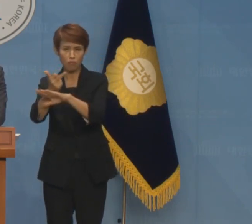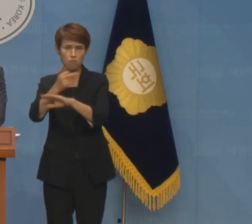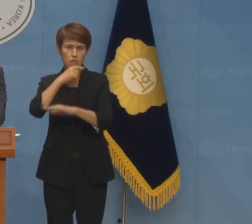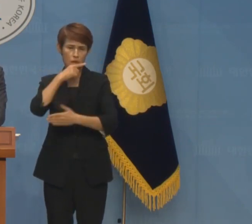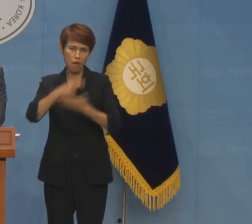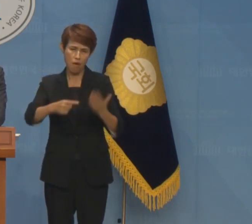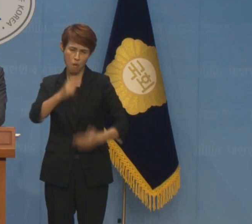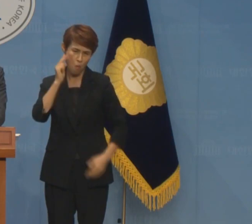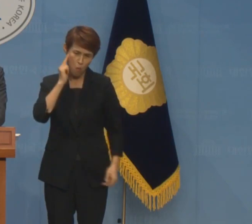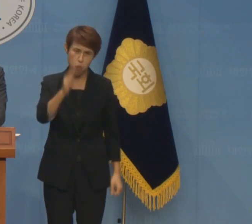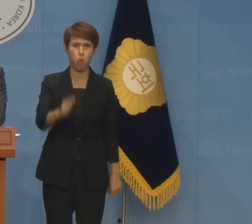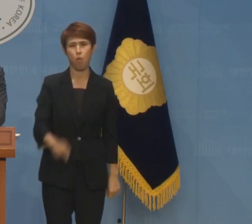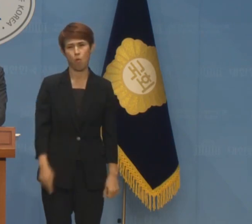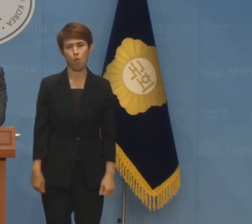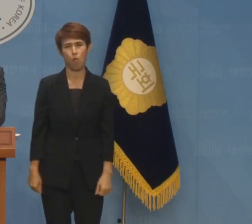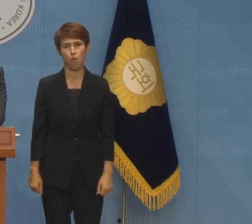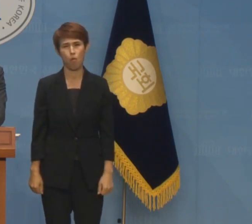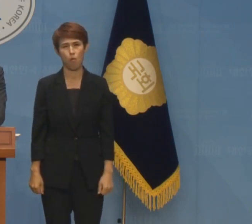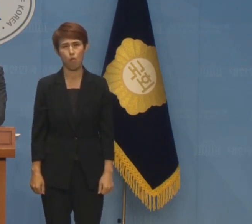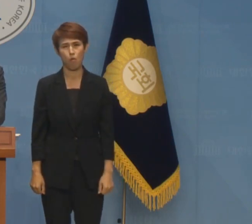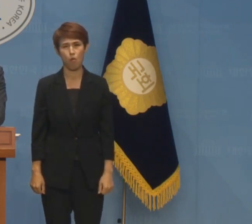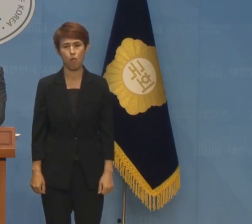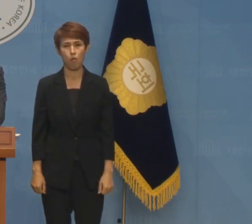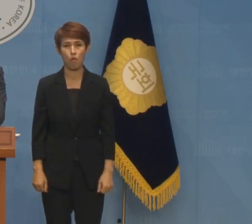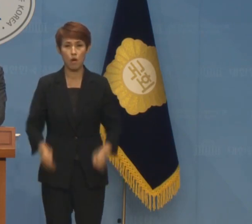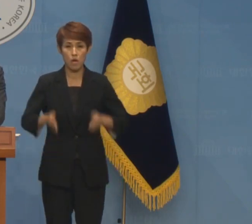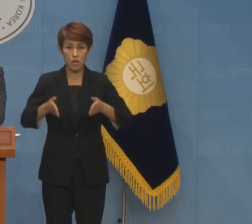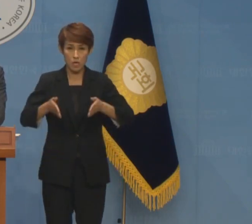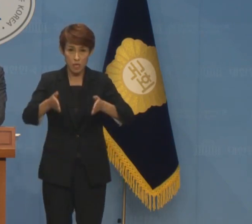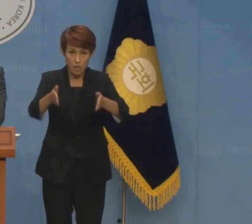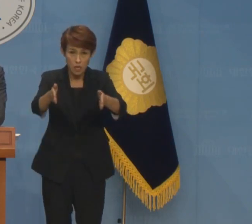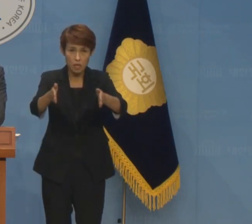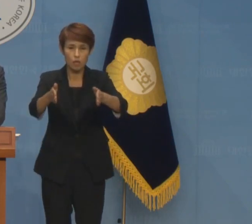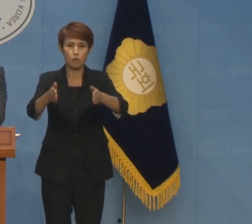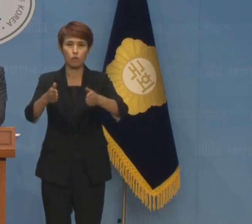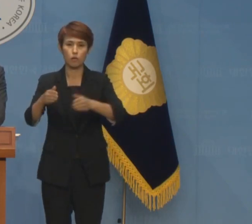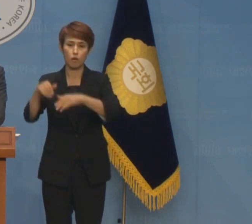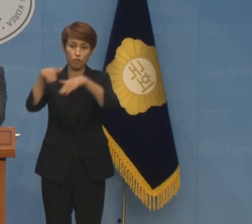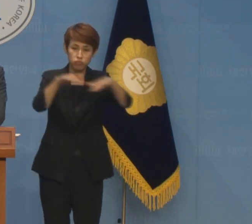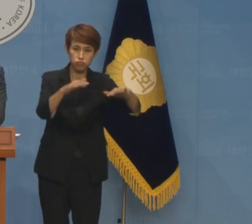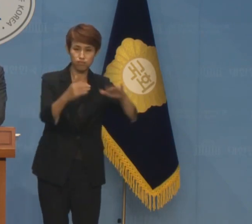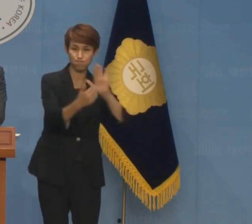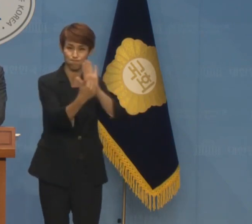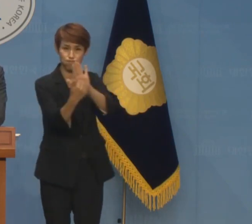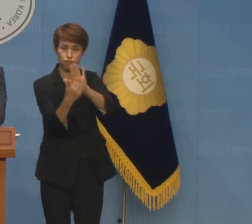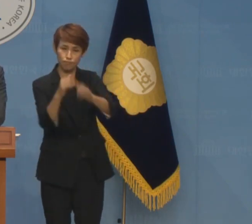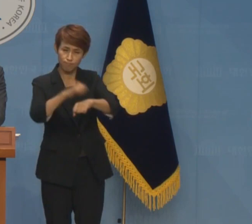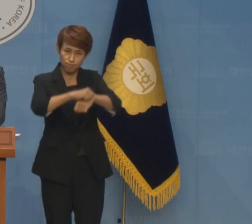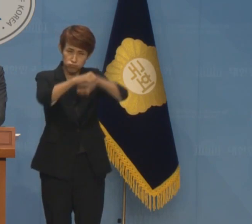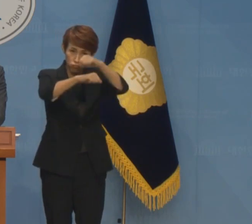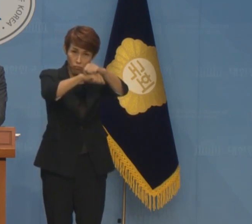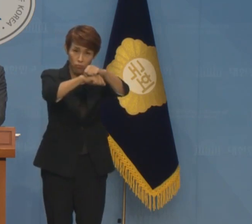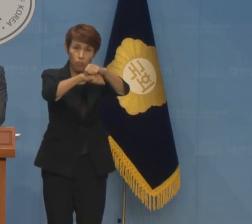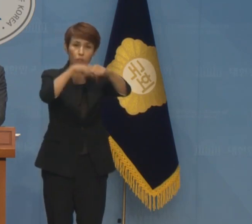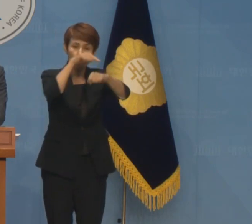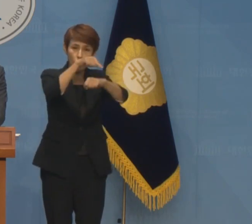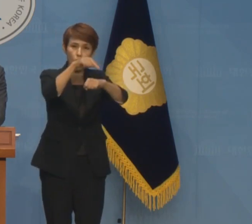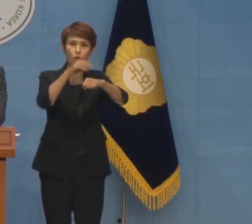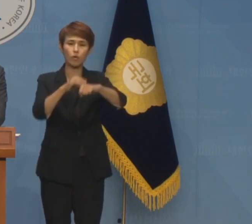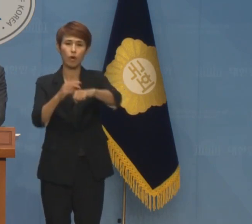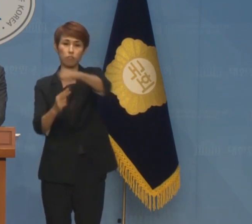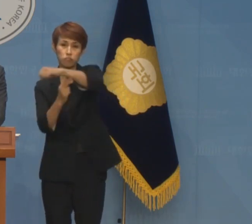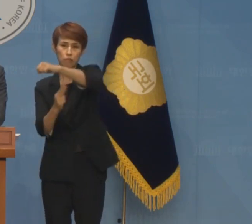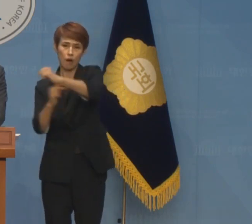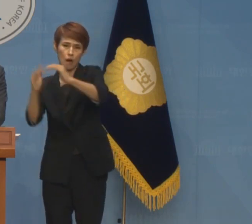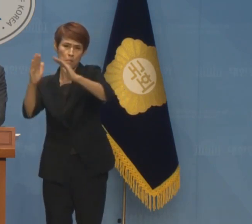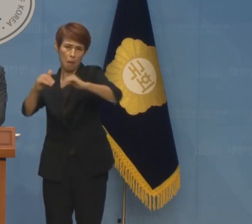심각한 상황입니다. 도로와 재방, 교량이 유실되었고 폭우에 따라 산사태가